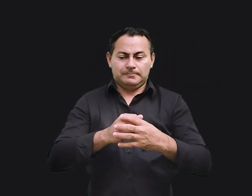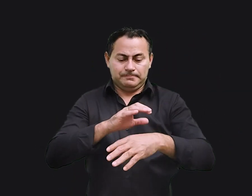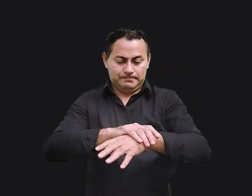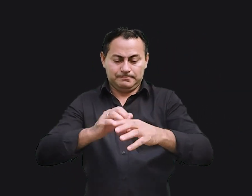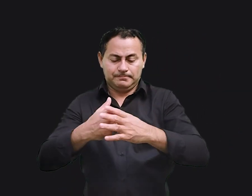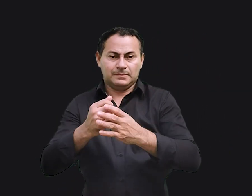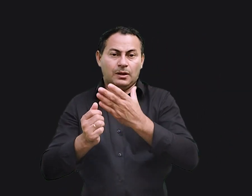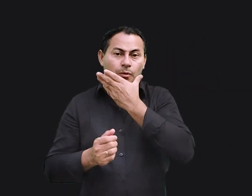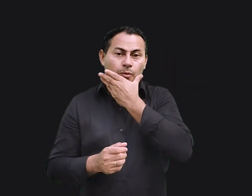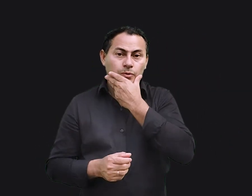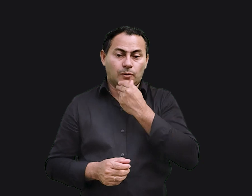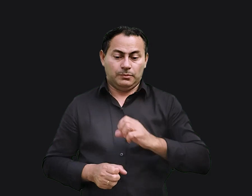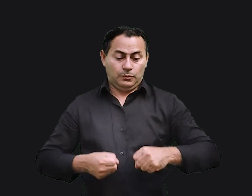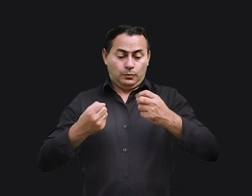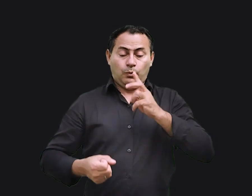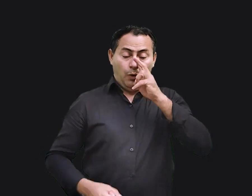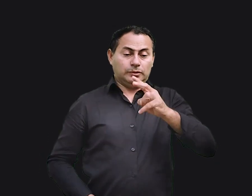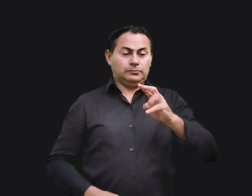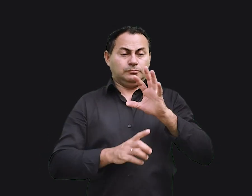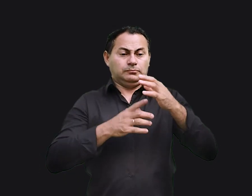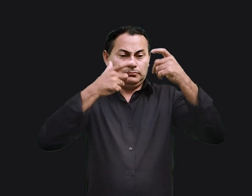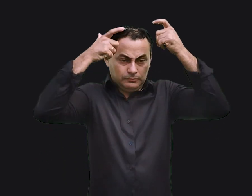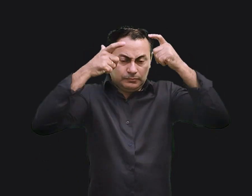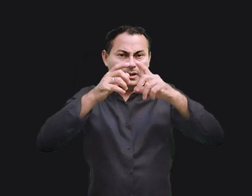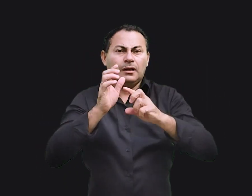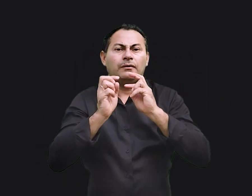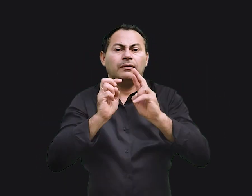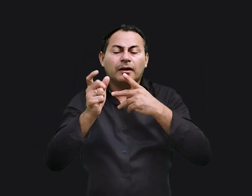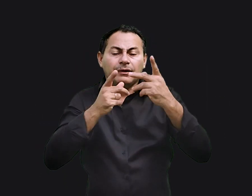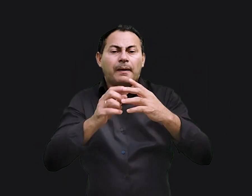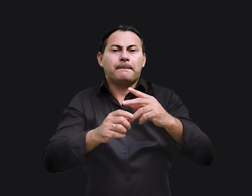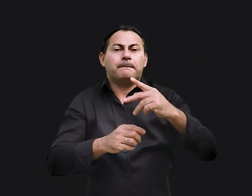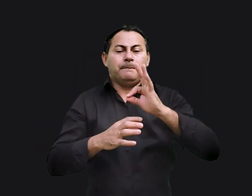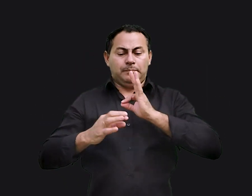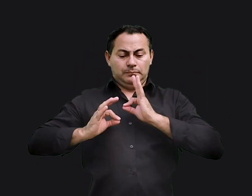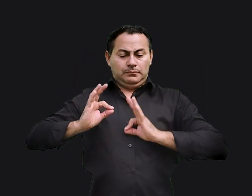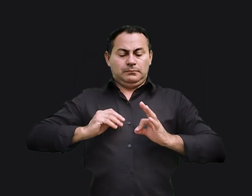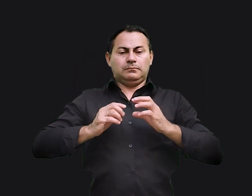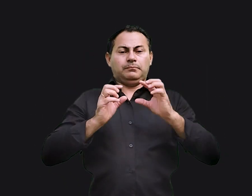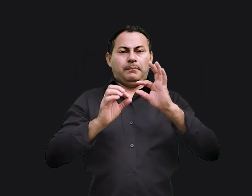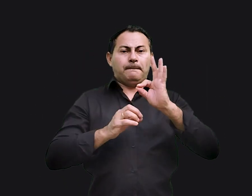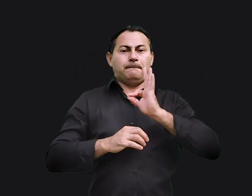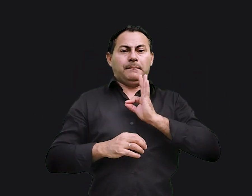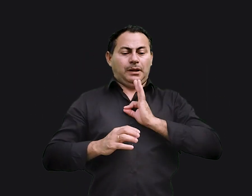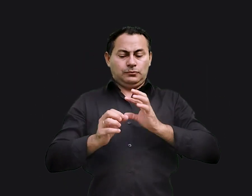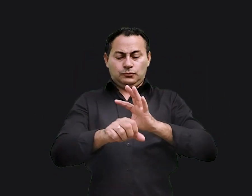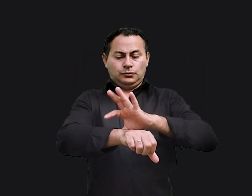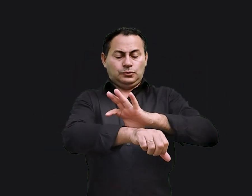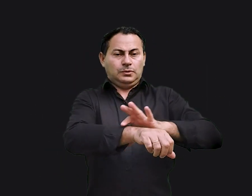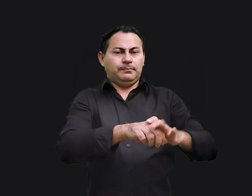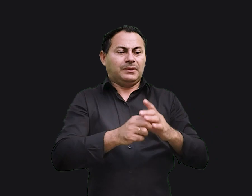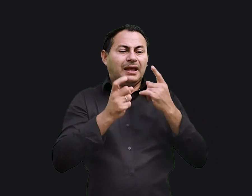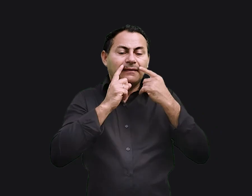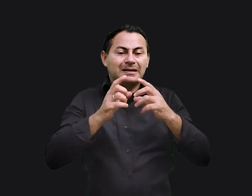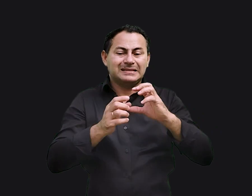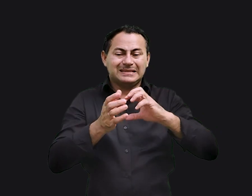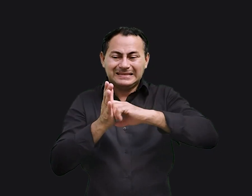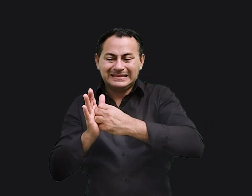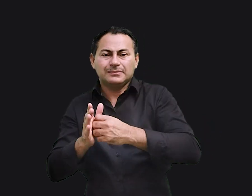mãos os homens fortes caminharem encurvados a que ele se refere às pernas. Quando pararem os moedores isso seriam os dentes e